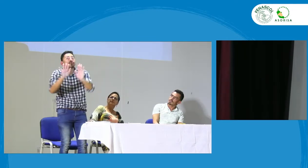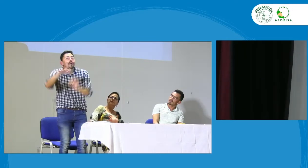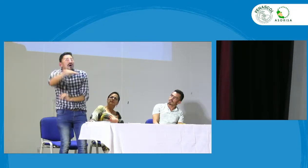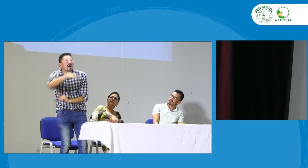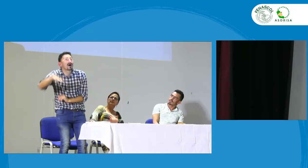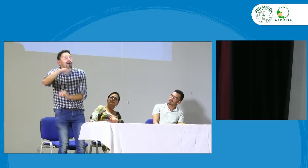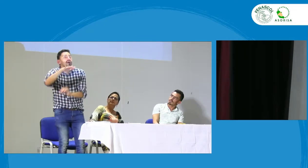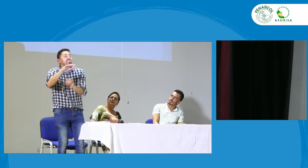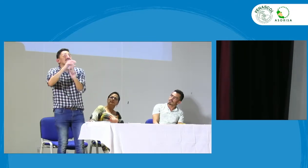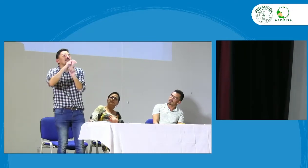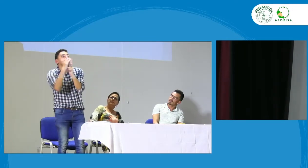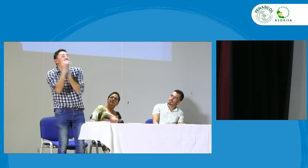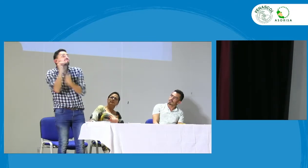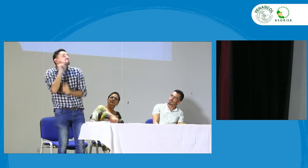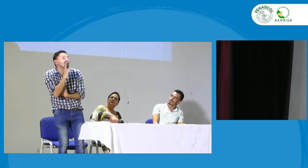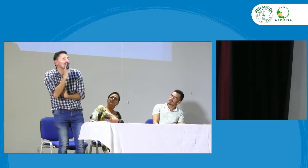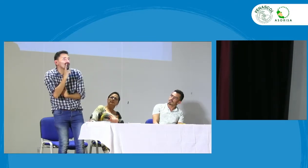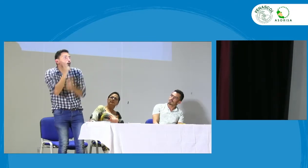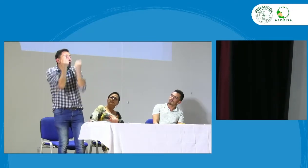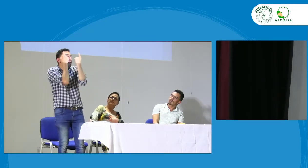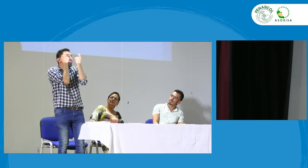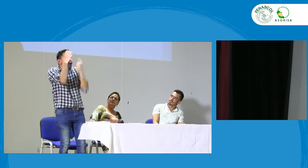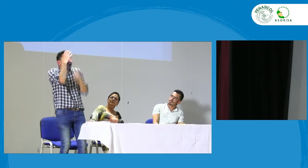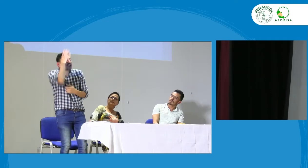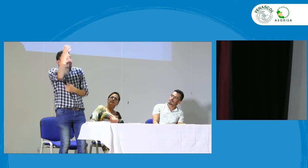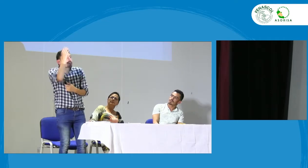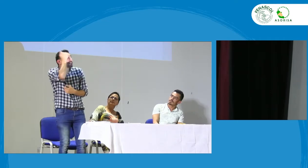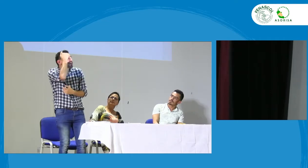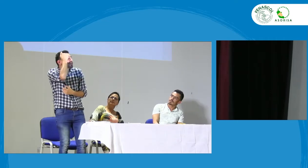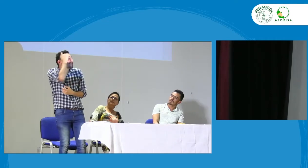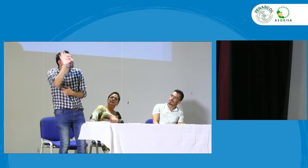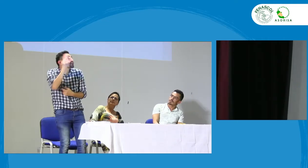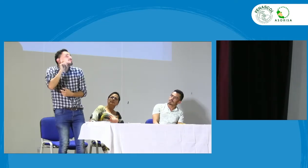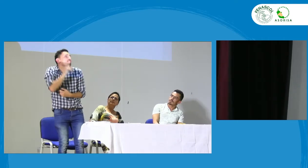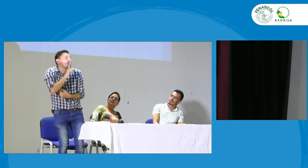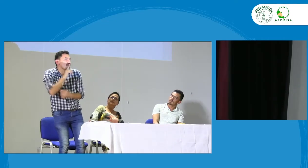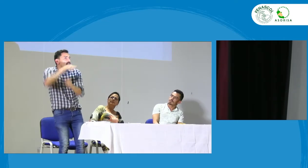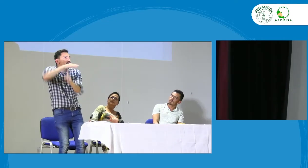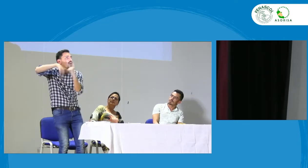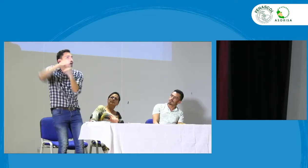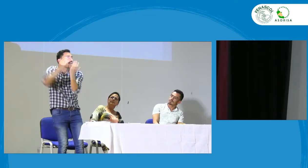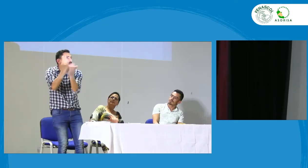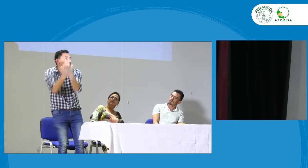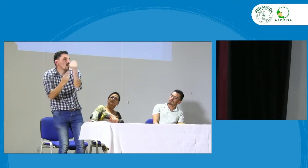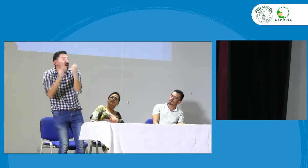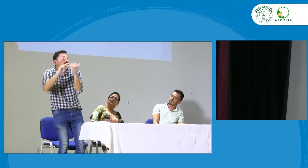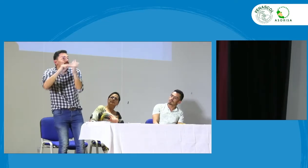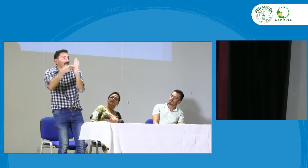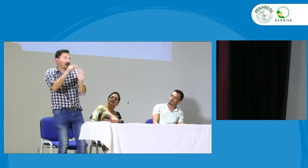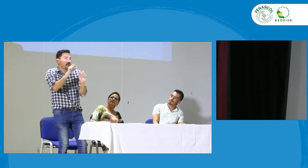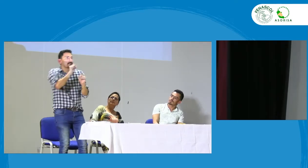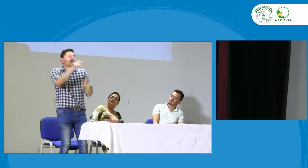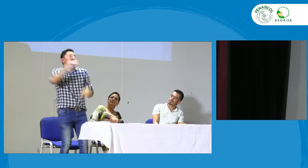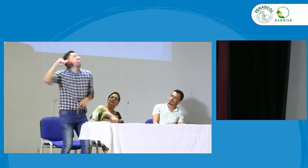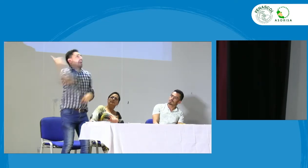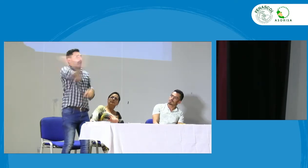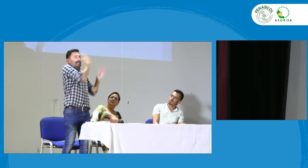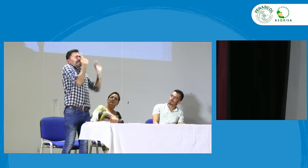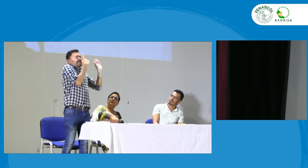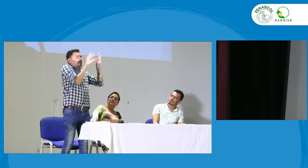también se está hablando de biculturalidad es importante que este docente conozca de cultura qué